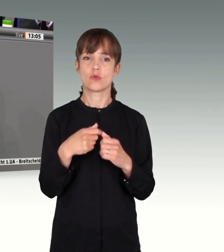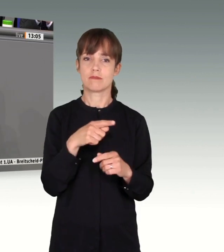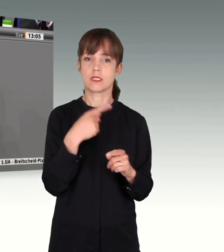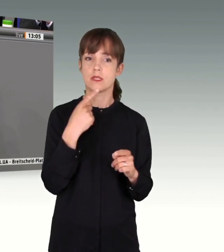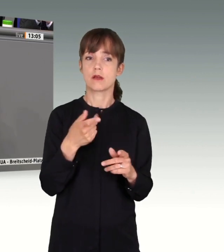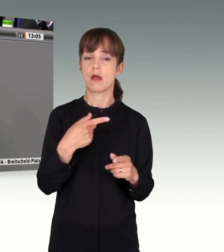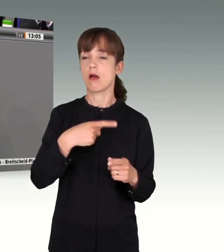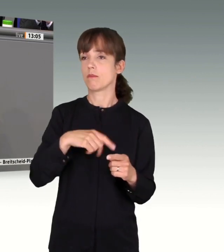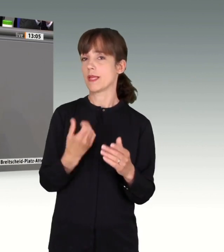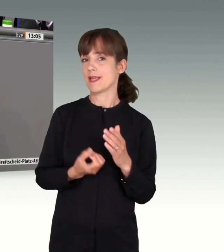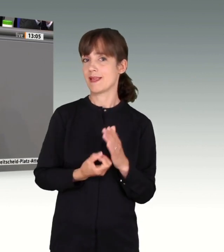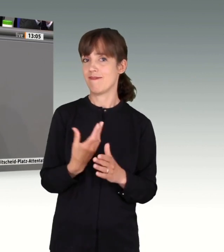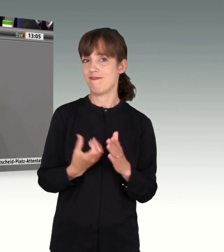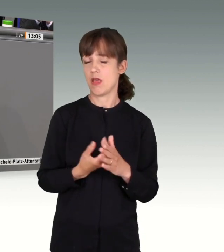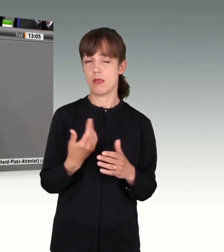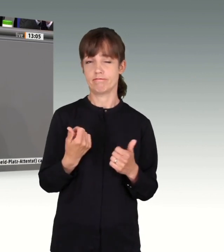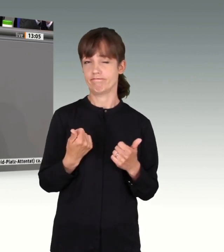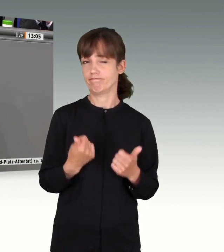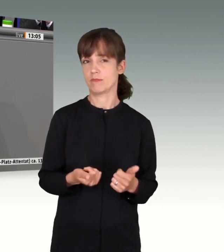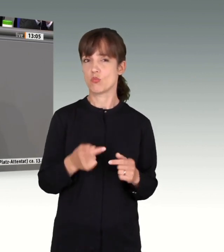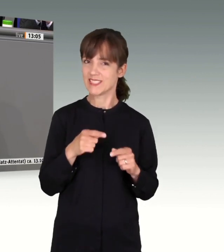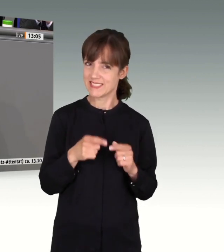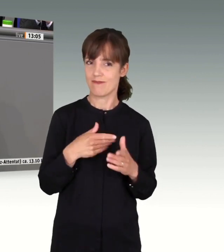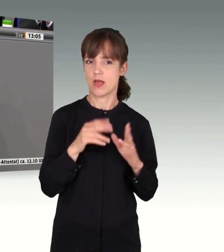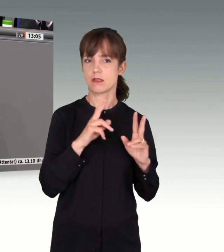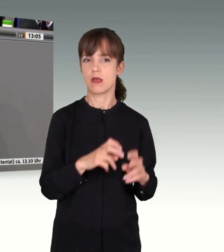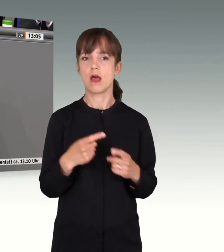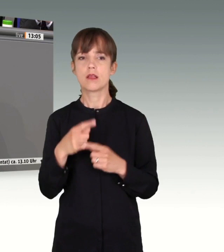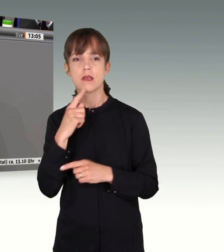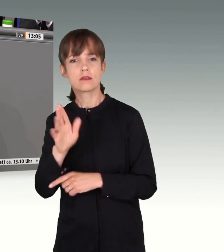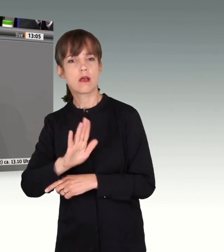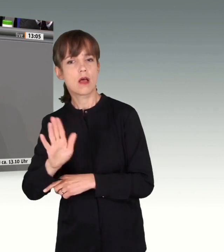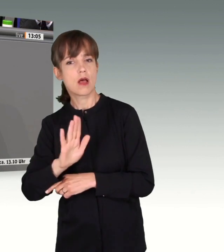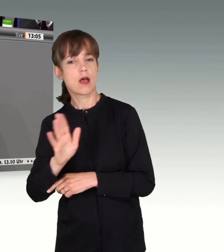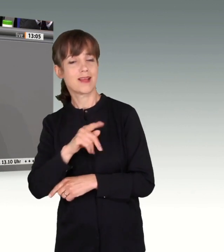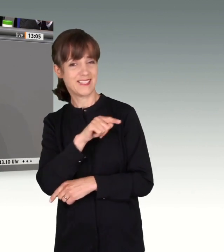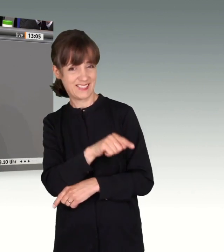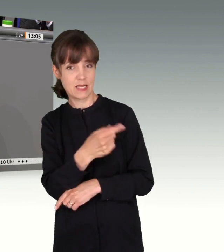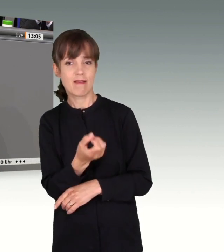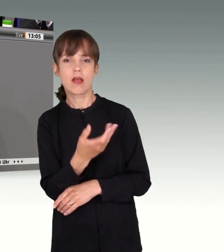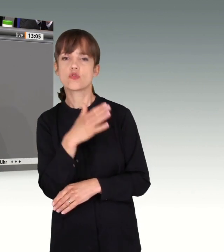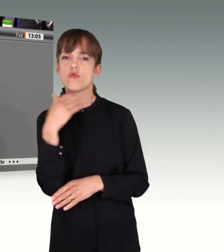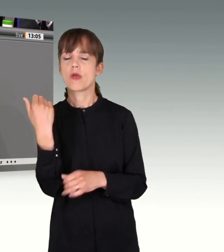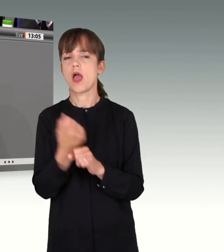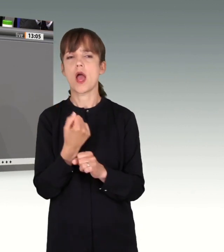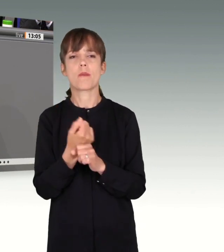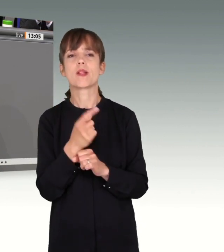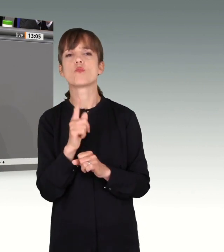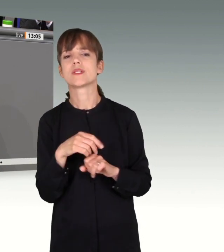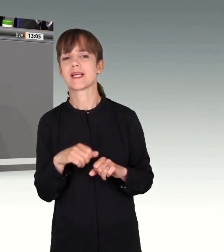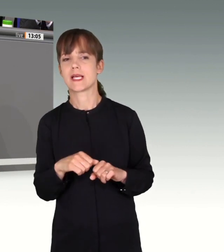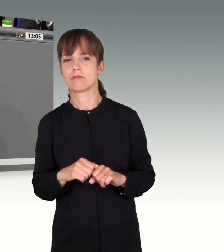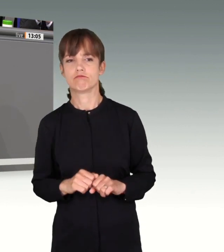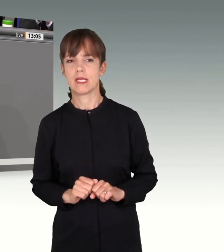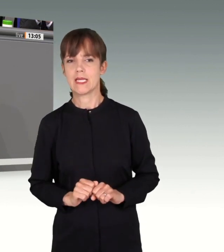unsere Quelle ist exzellent, wir müssen da weiter ermitteln, und der andere sagt ihm, nein, diese Quelle macht zu viel Arbeit, sie muss kaputtgeschrieben werden. Das ist eine